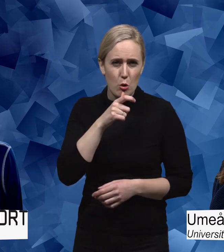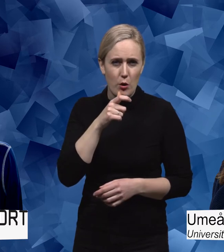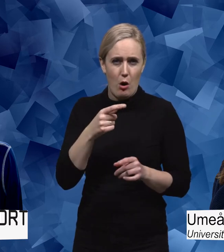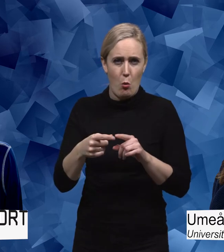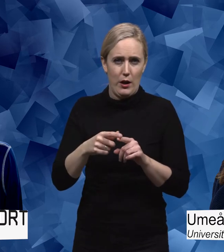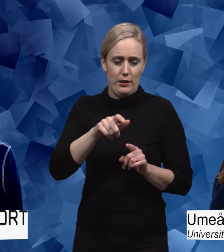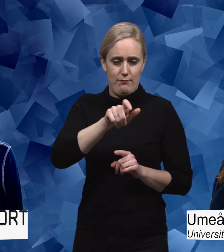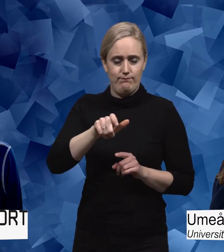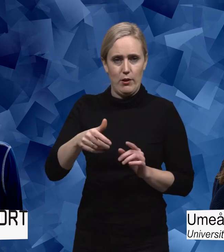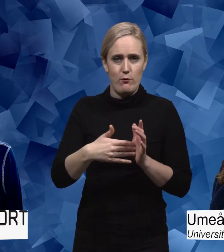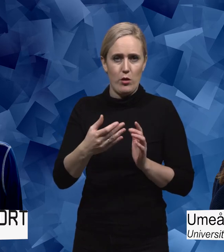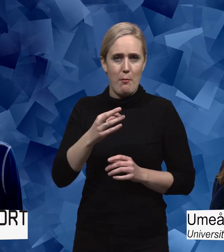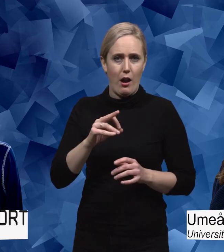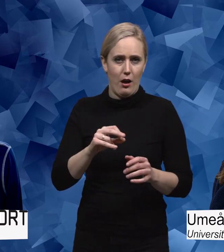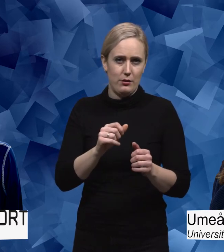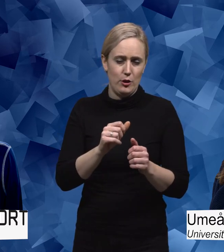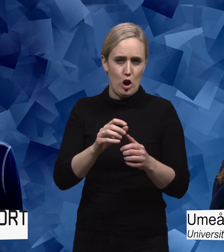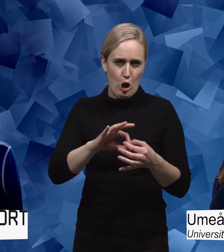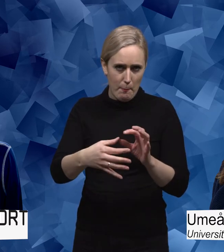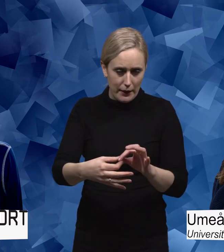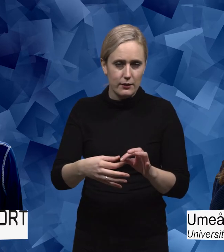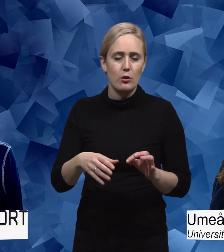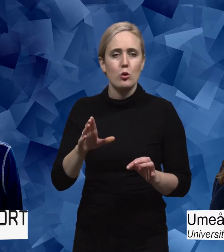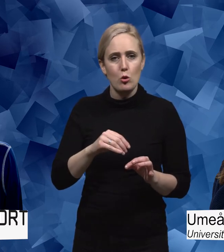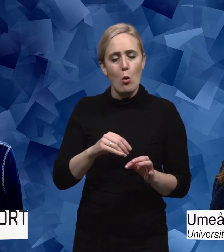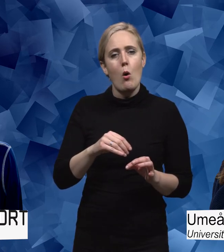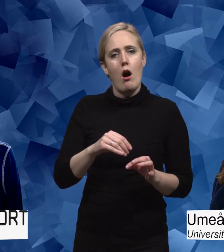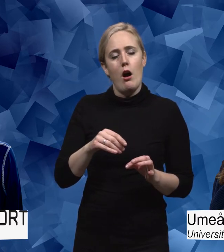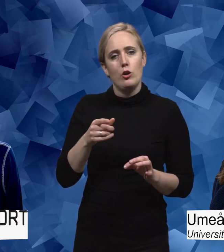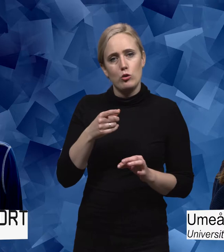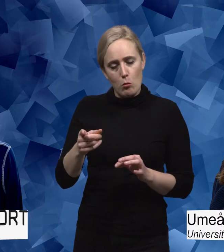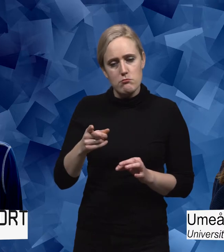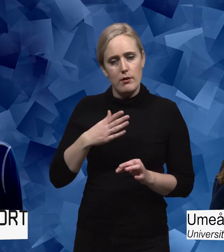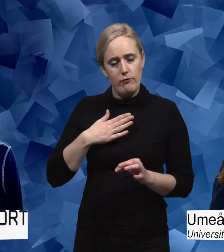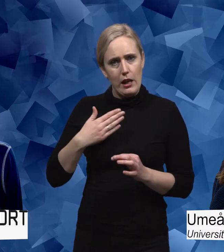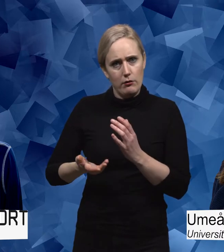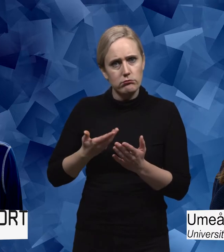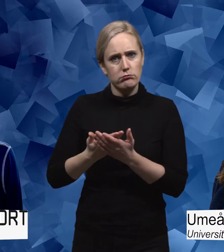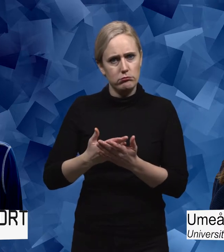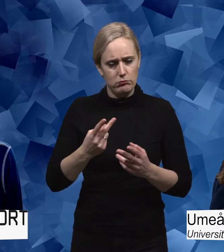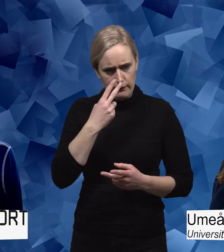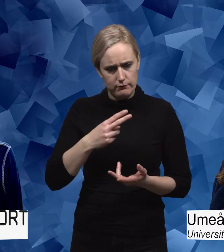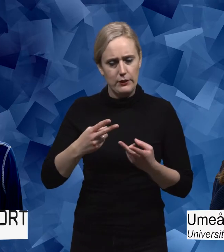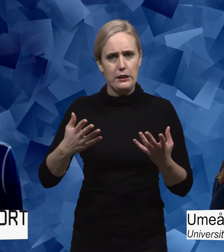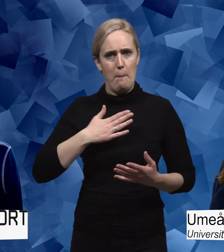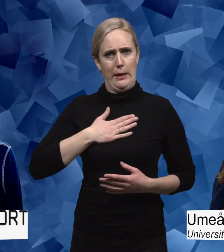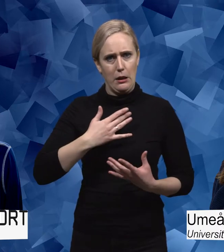alltså de som tävlade i Paralympics, när man intervjuade dem så tog de tillfället i akt att faktiskt lyfta fram sina idrottsprestationer, inte i